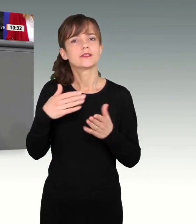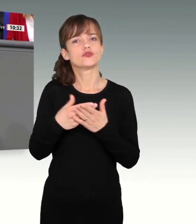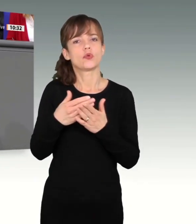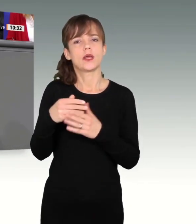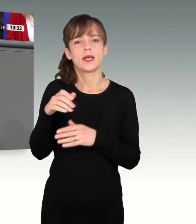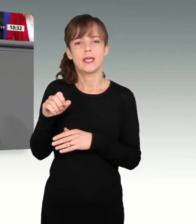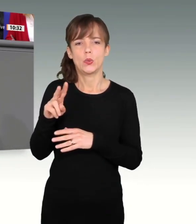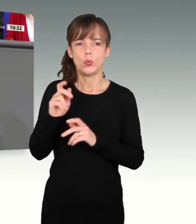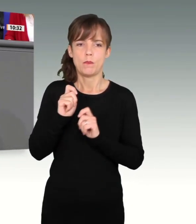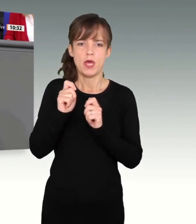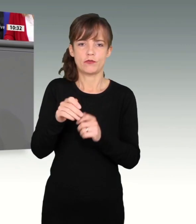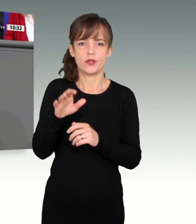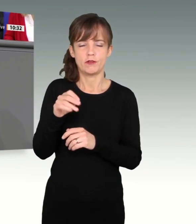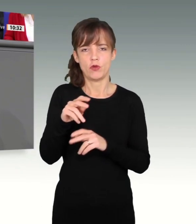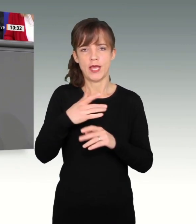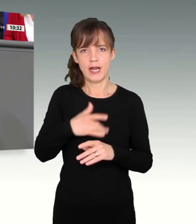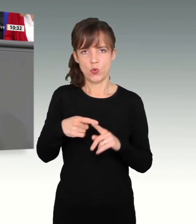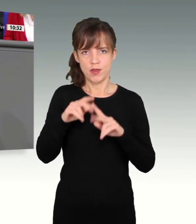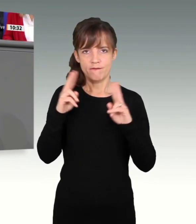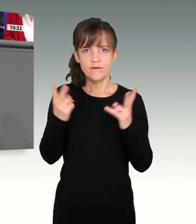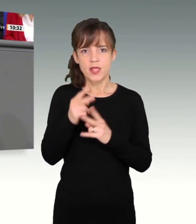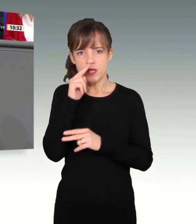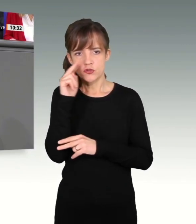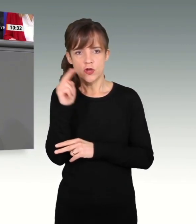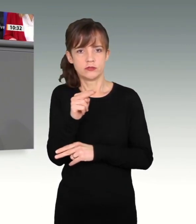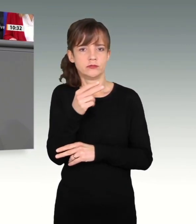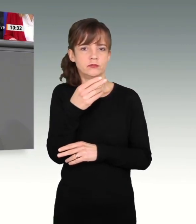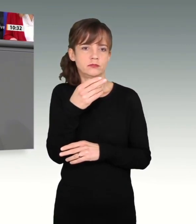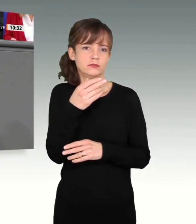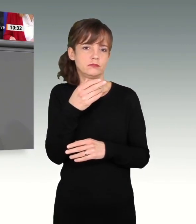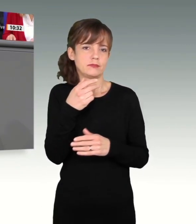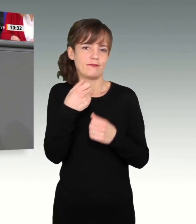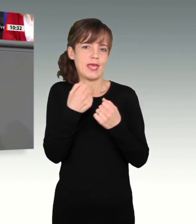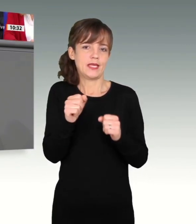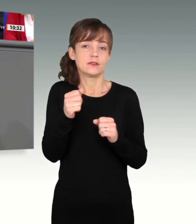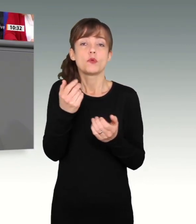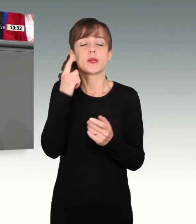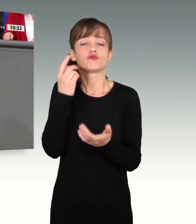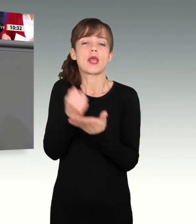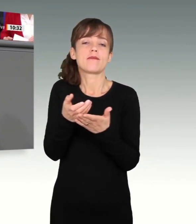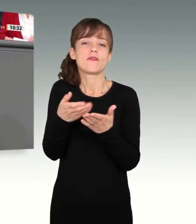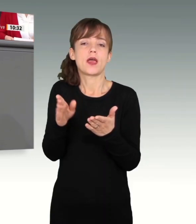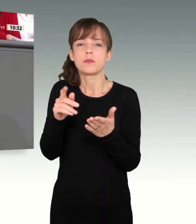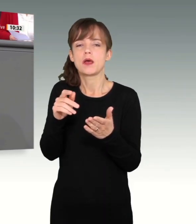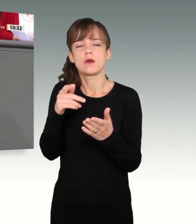-Beauftragten für Religions und Weltanschauungsfreiheit, auch wenn die Stelle gerade nicht besetzt ist. Wir haben einen UN-Sonderberichterstatter für Religions und